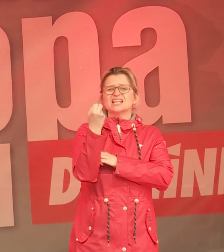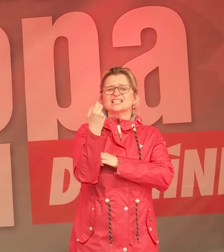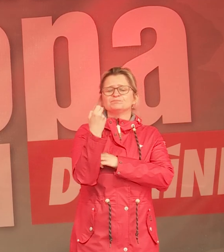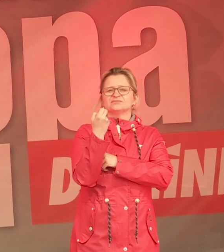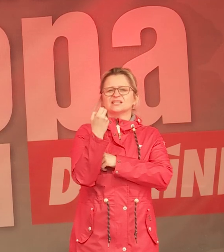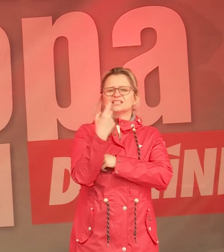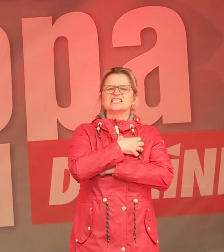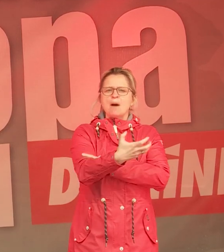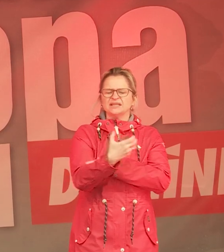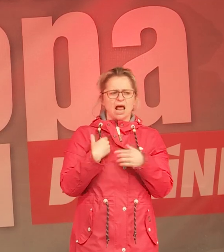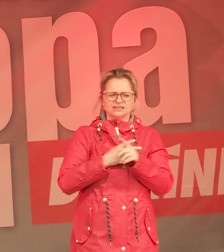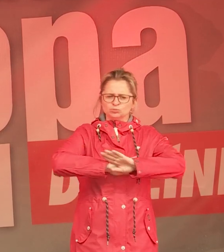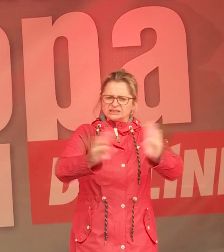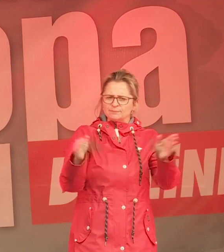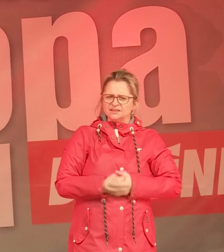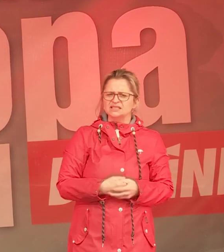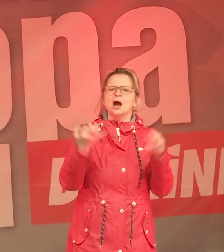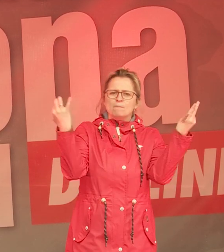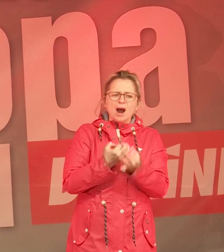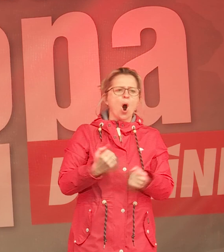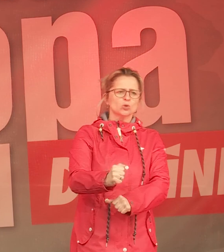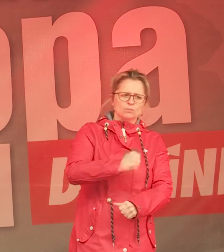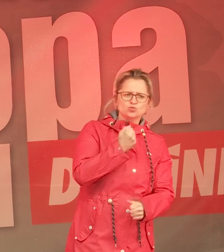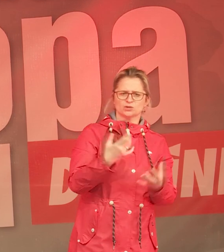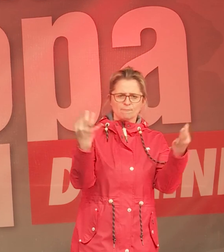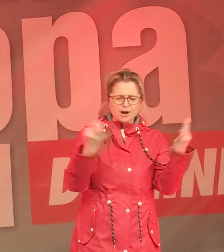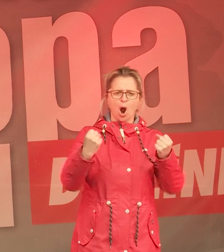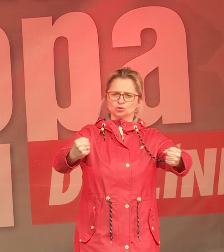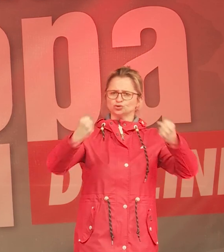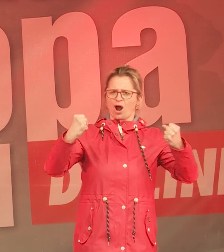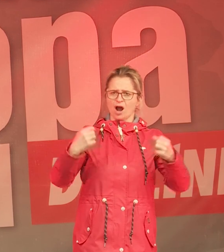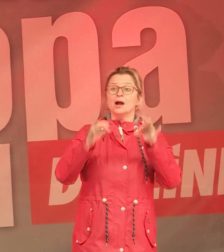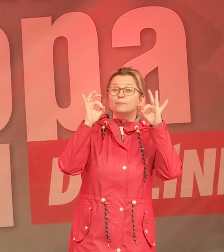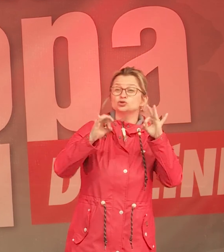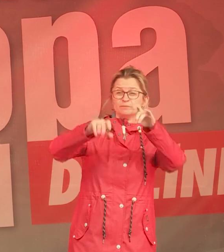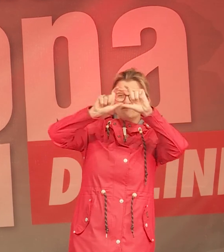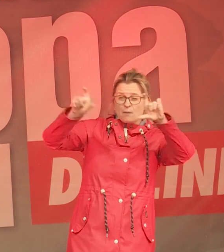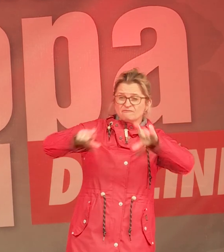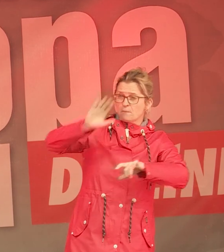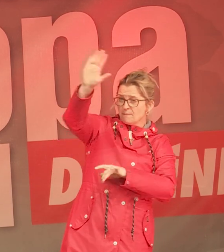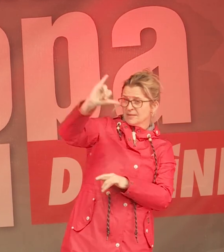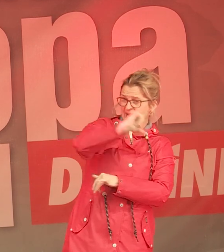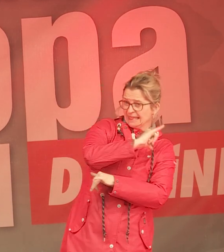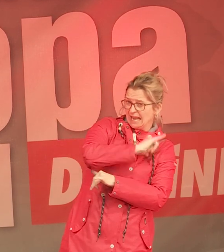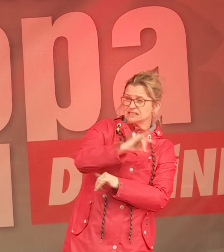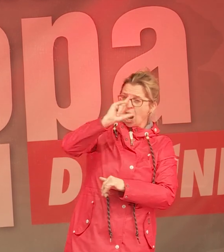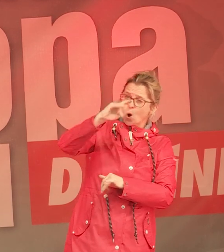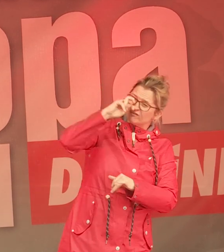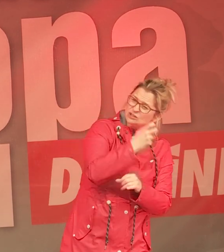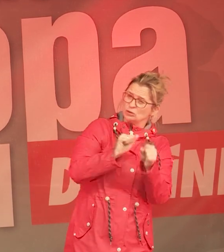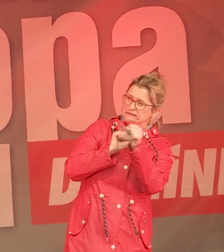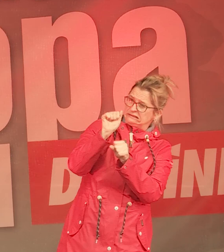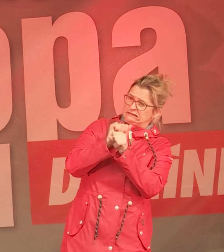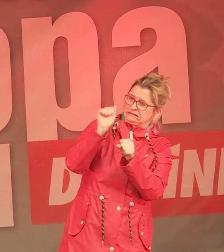den Mut haben, und das Rückgrat tatsächlich auch gegen bestimmte Unternehmensinteressen, auch Politik zu machen und